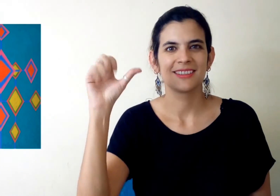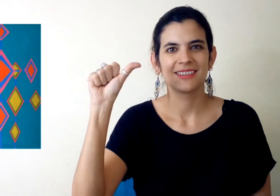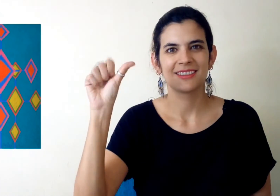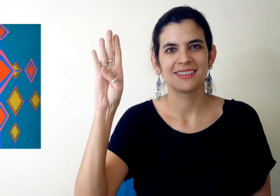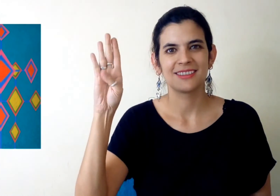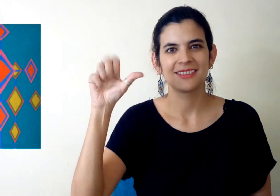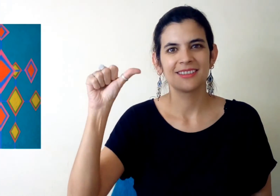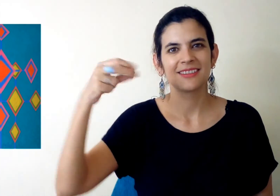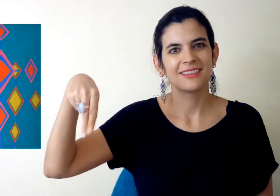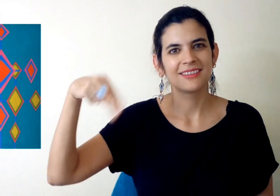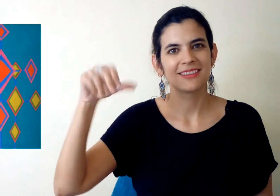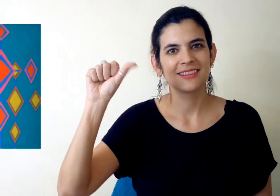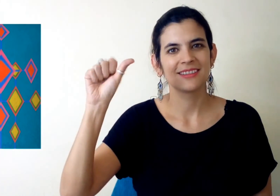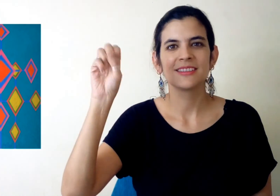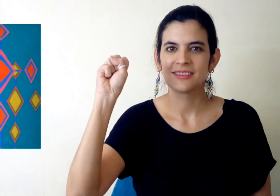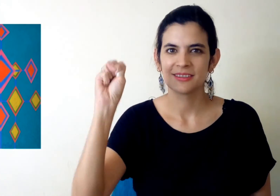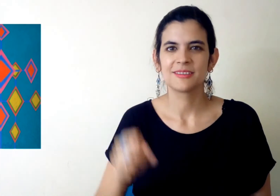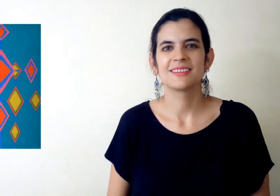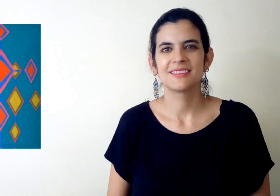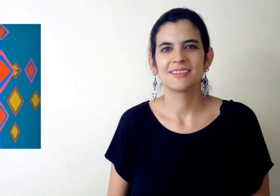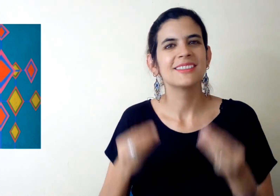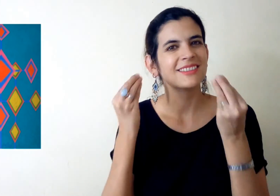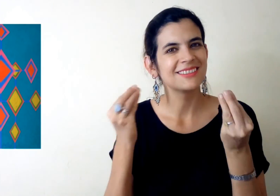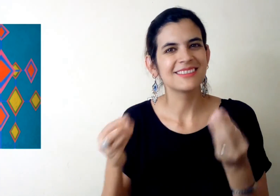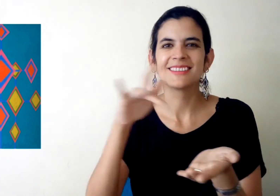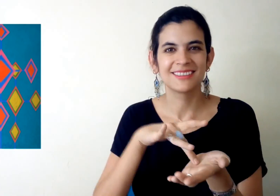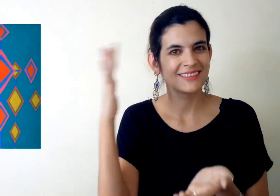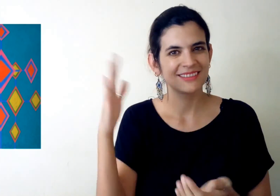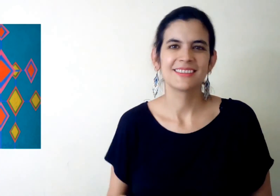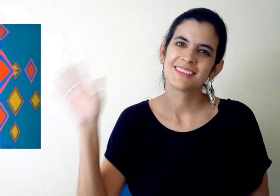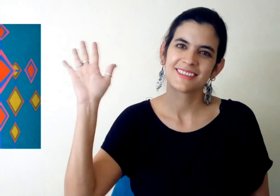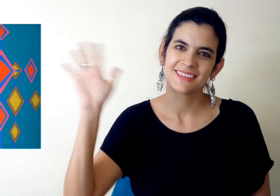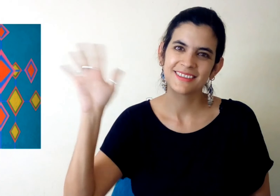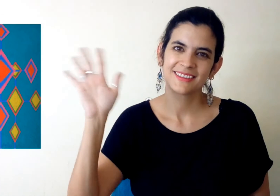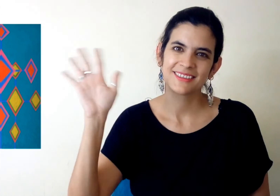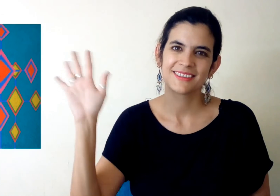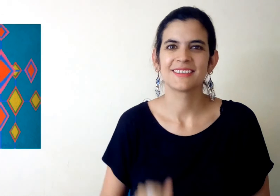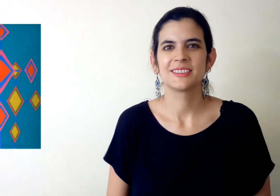Cabañas. Espero te haya gustado. Muchas gracias. Adiós. Arruca.